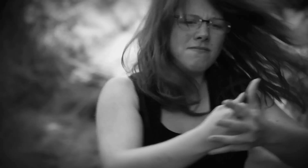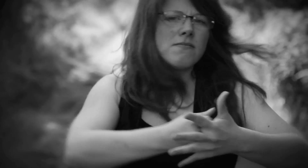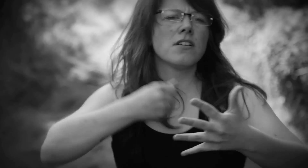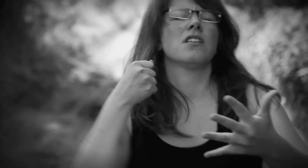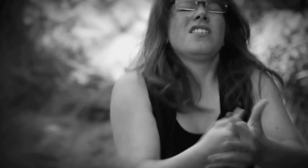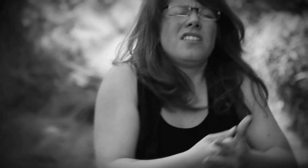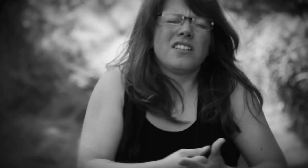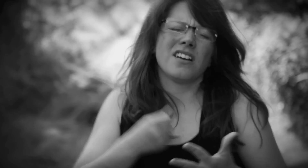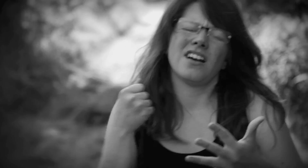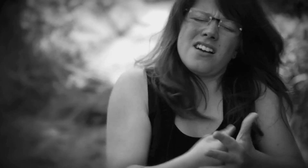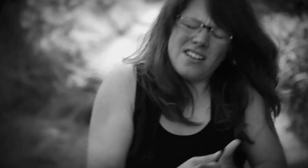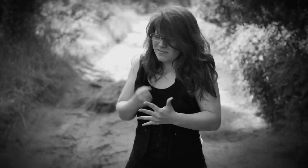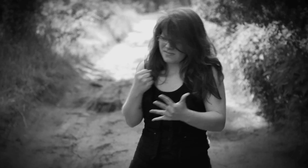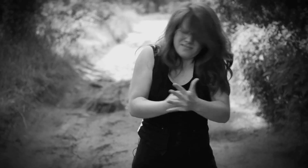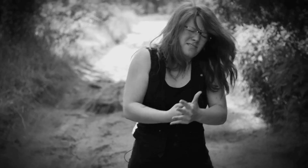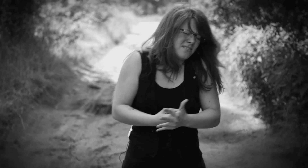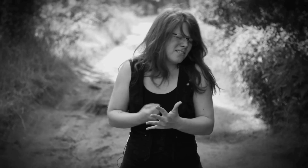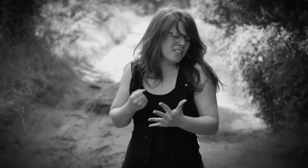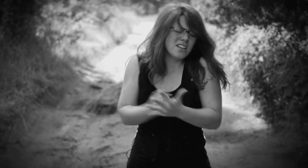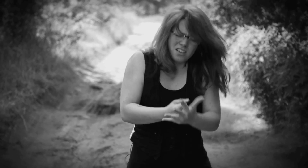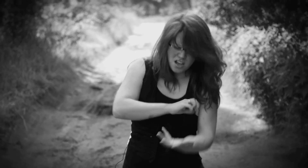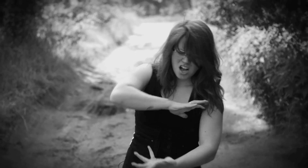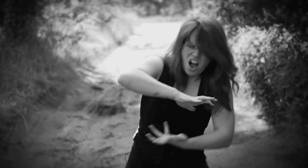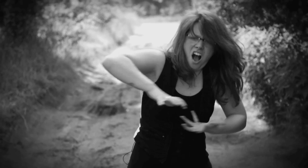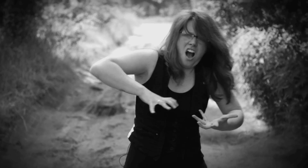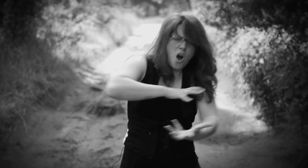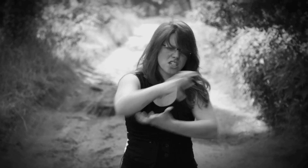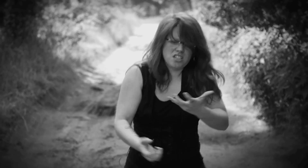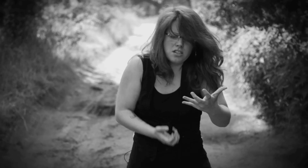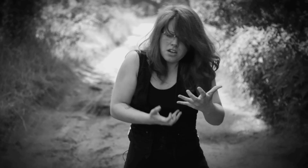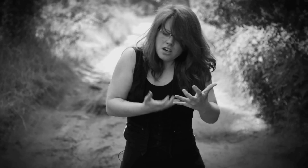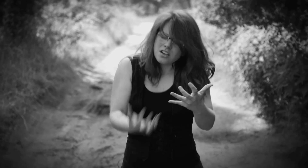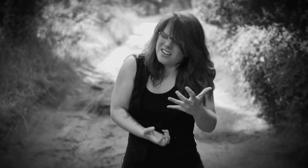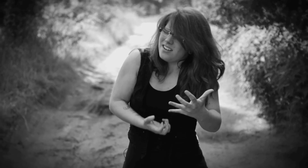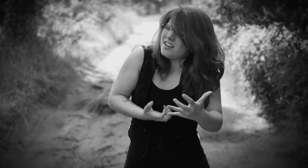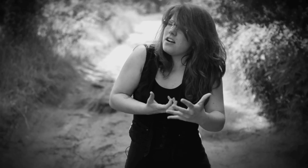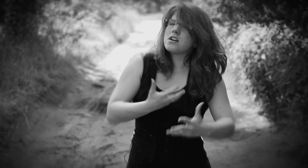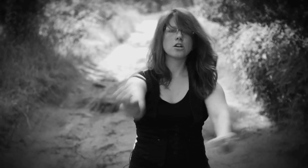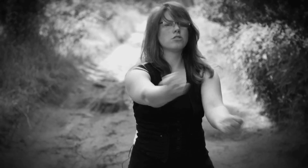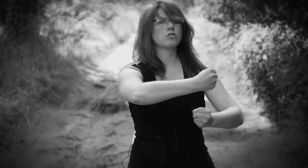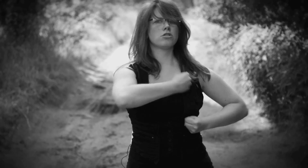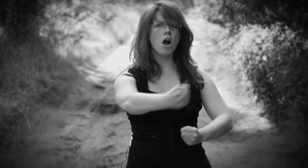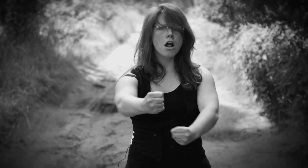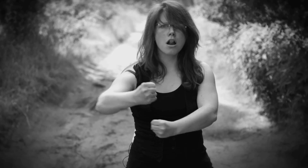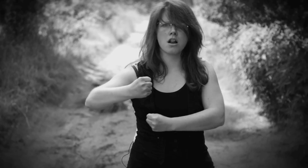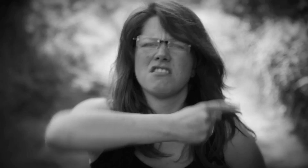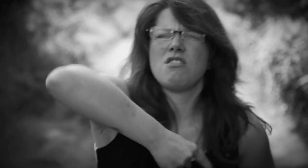Und immer wenn mein Herz nach dir ruft und das Chaos ausbricht in mir drin Schicke ich meine